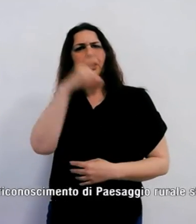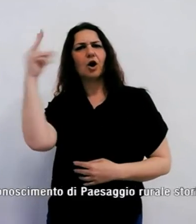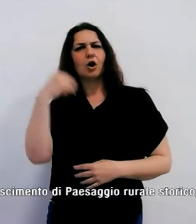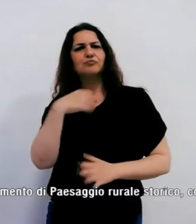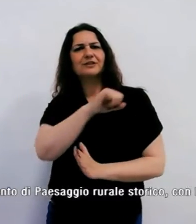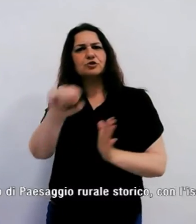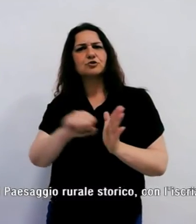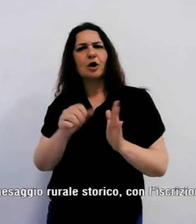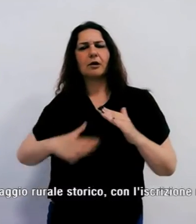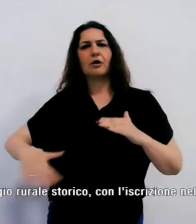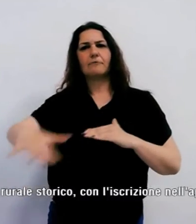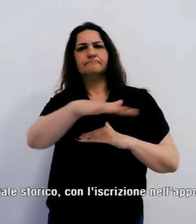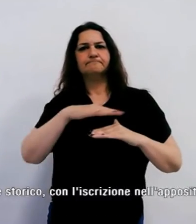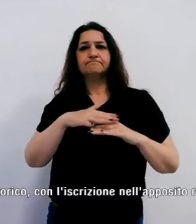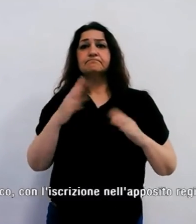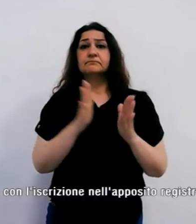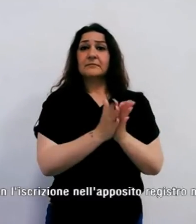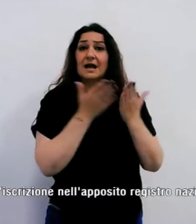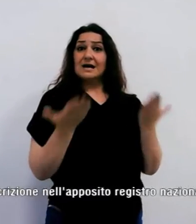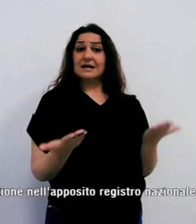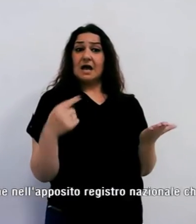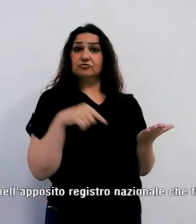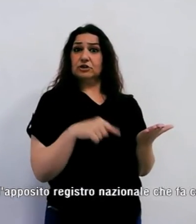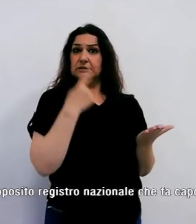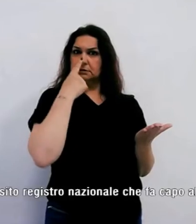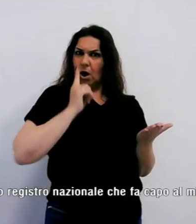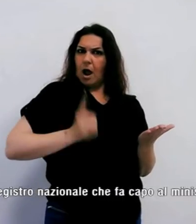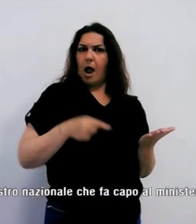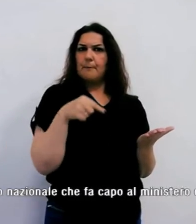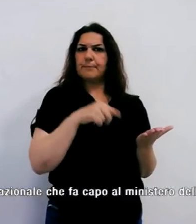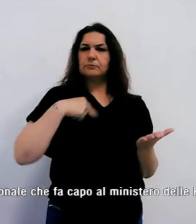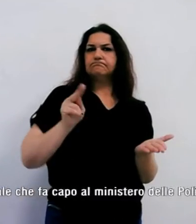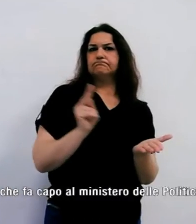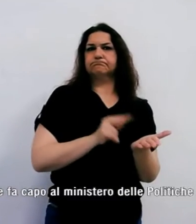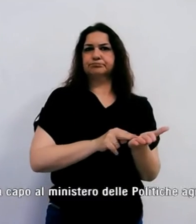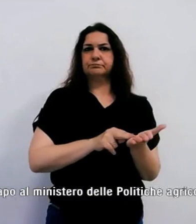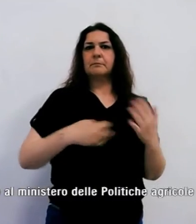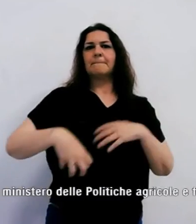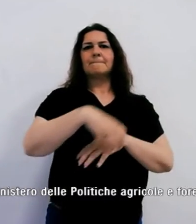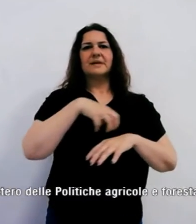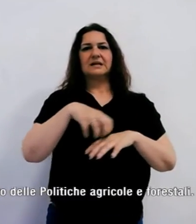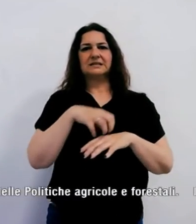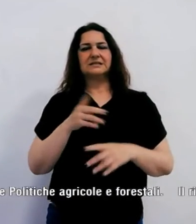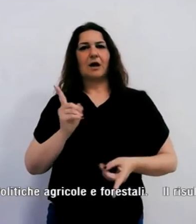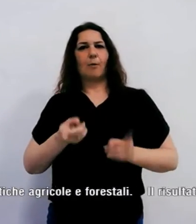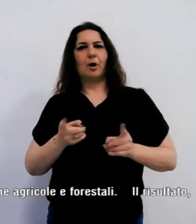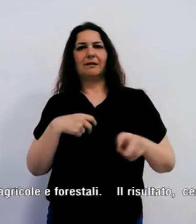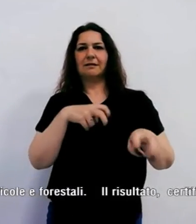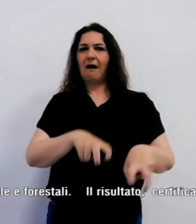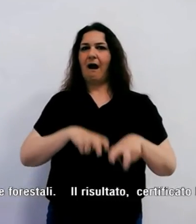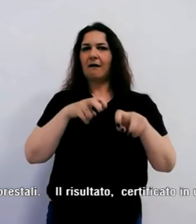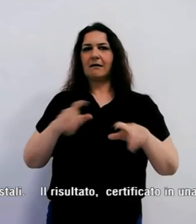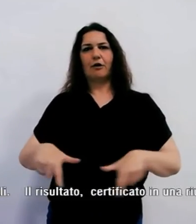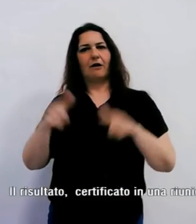'iscrizione nell'apposito registro che fa capo al Ministero delle Politiche Agricole e Forestali. Il